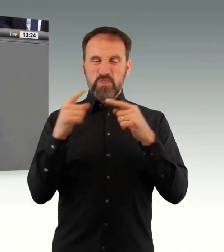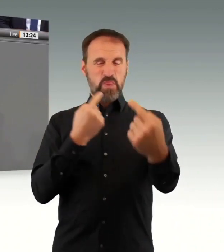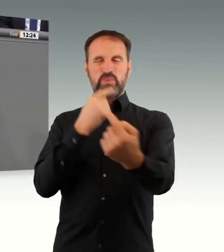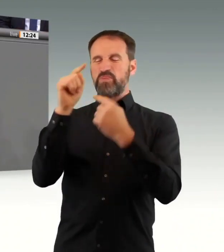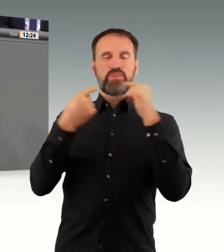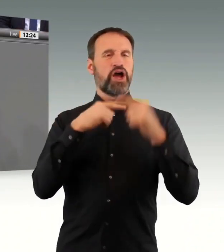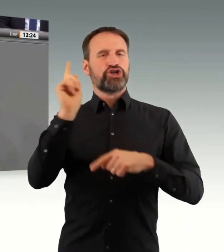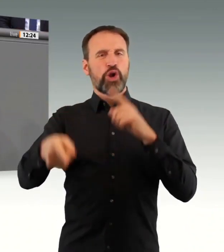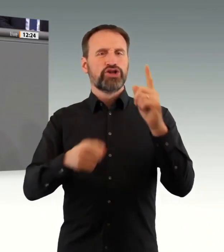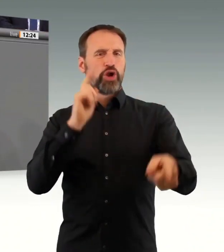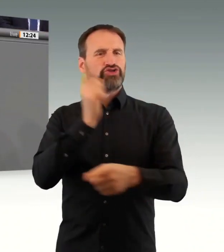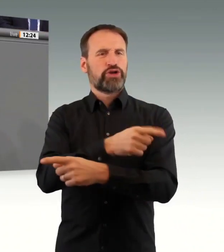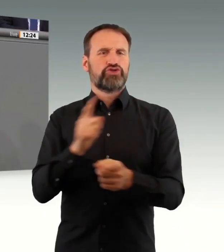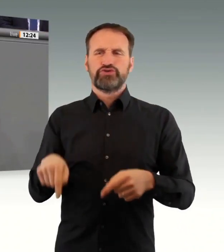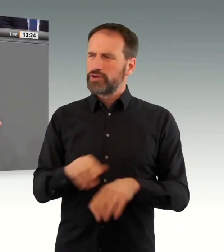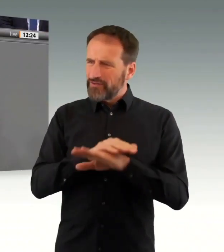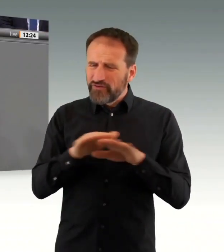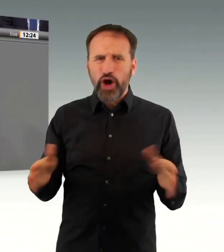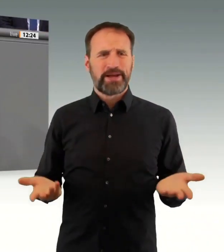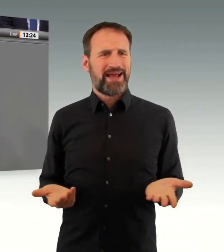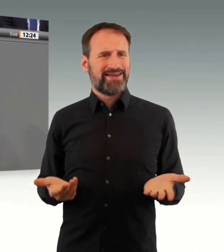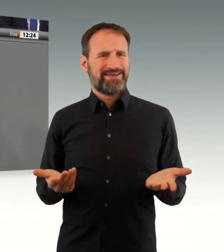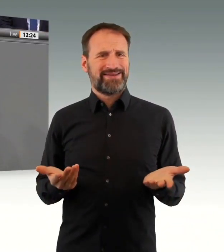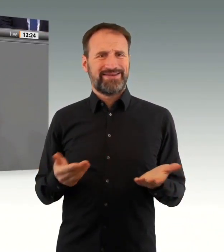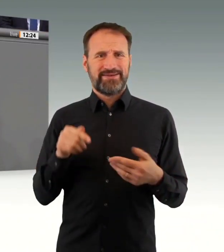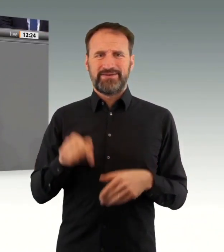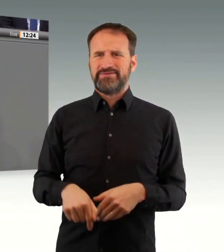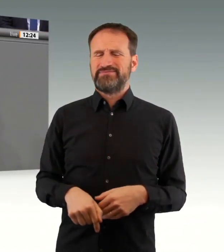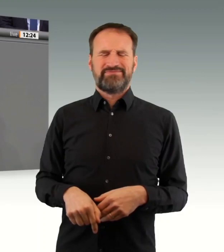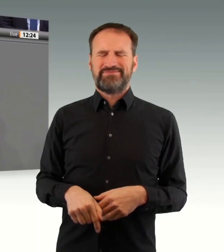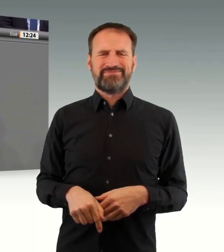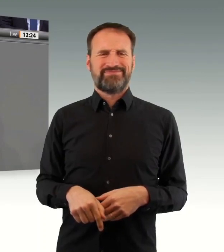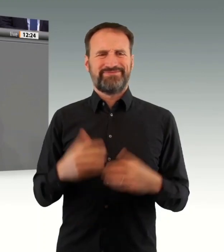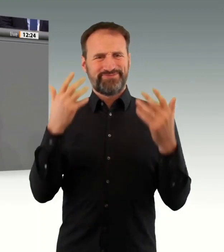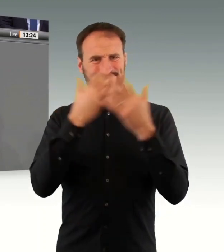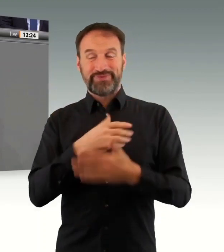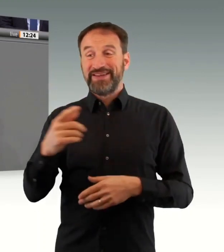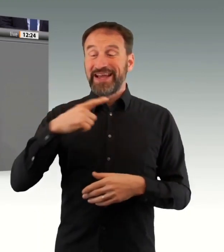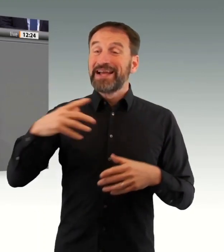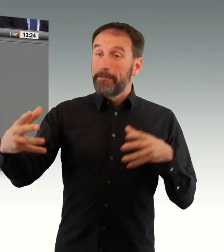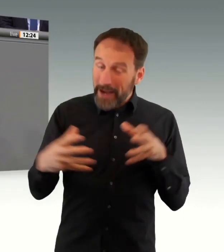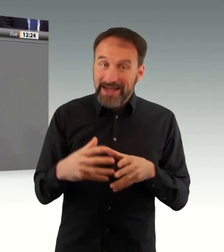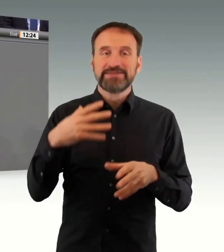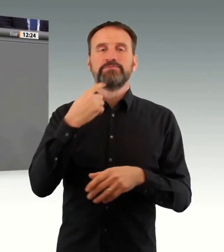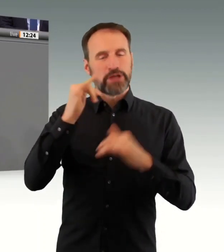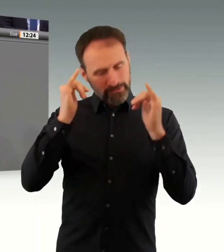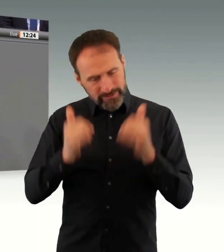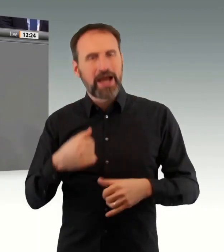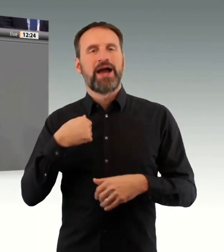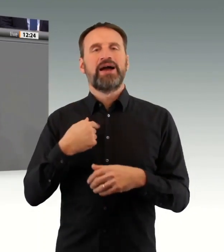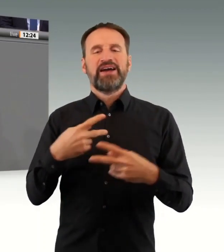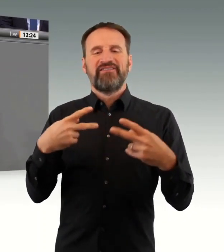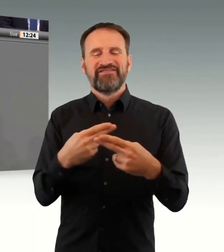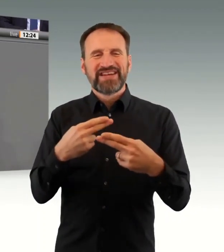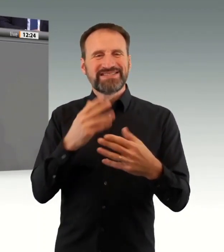dieses und jenes nicht getan. Ich kann nur sagen, wir haben versucht, in dieser schwierigen Situation,